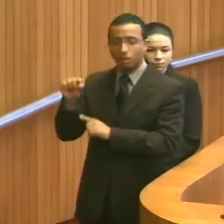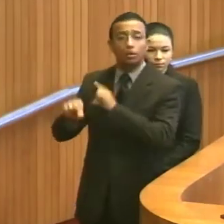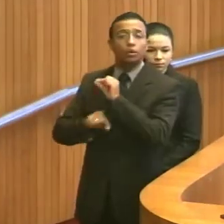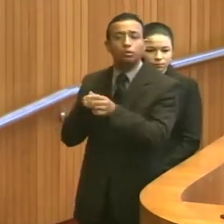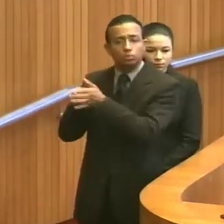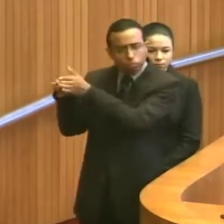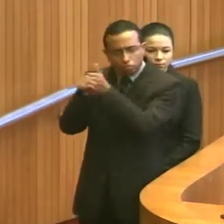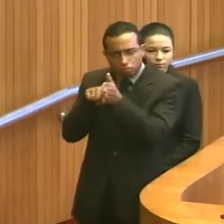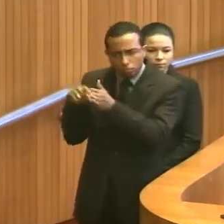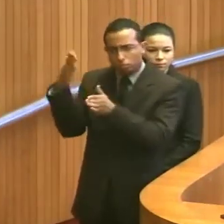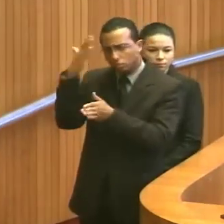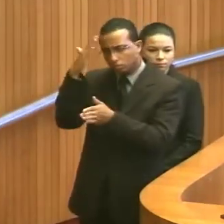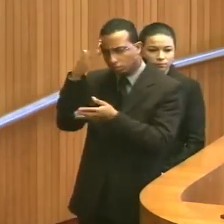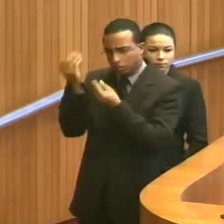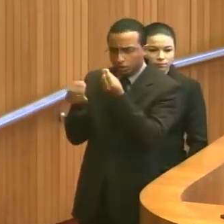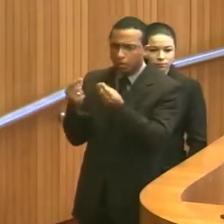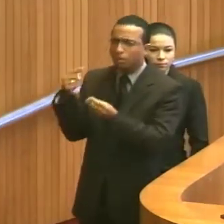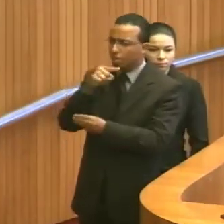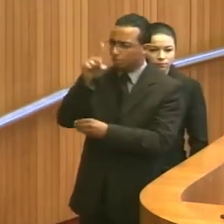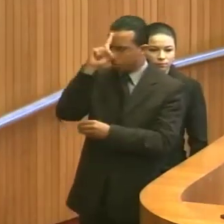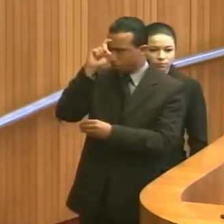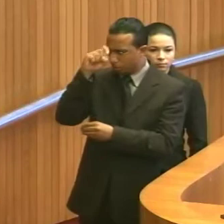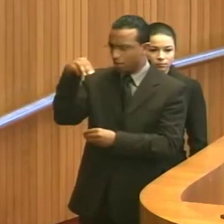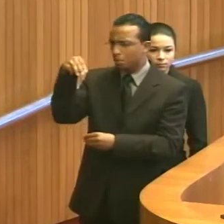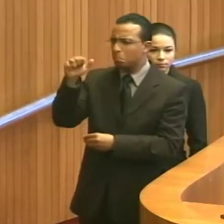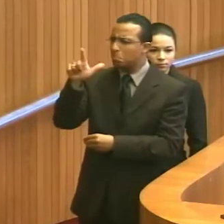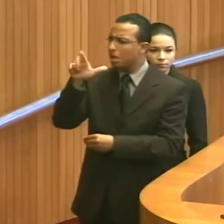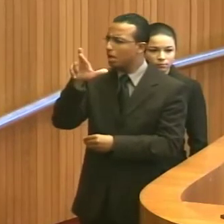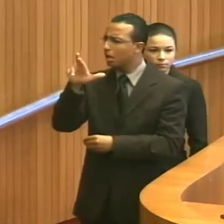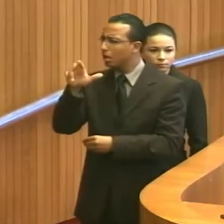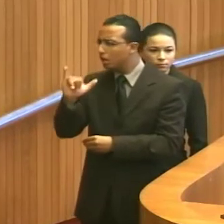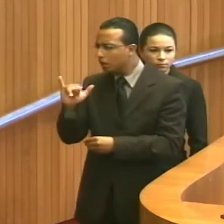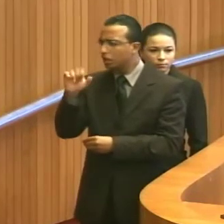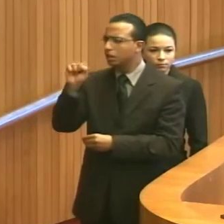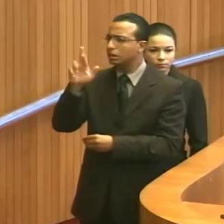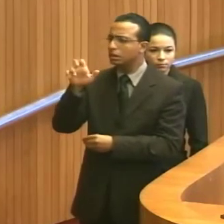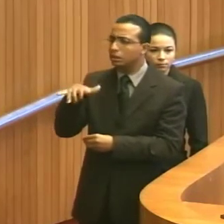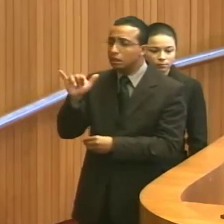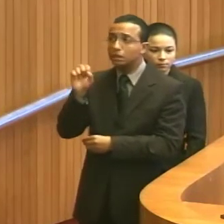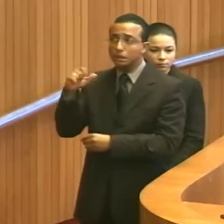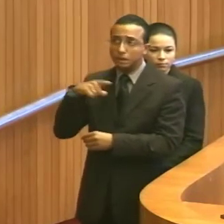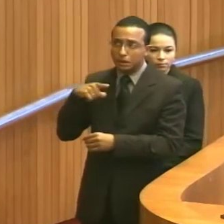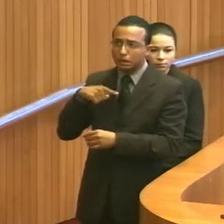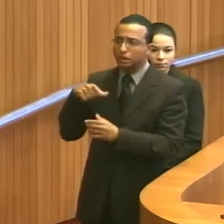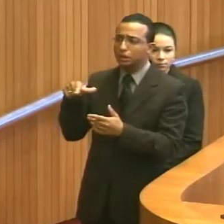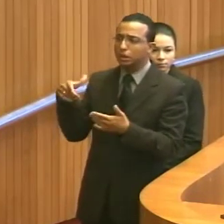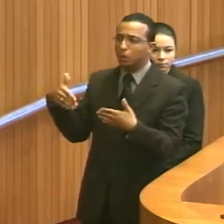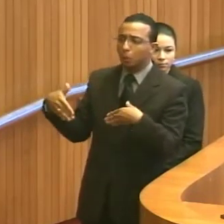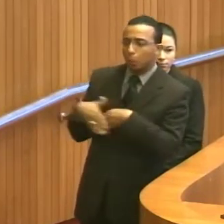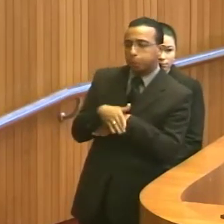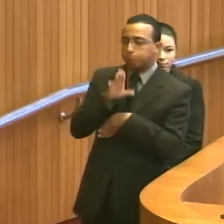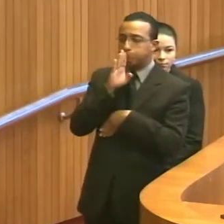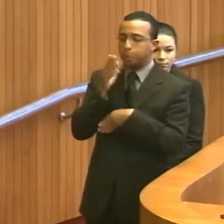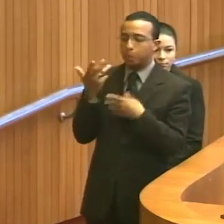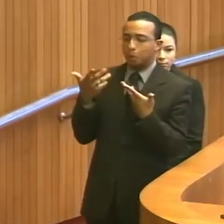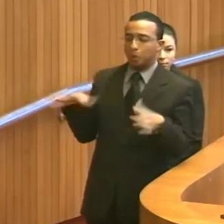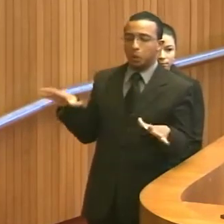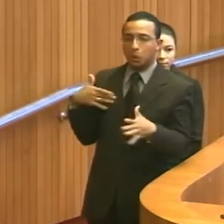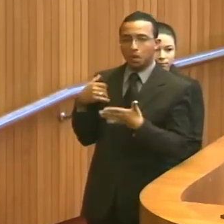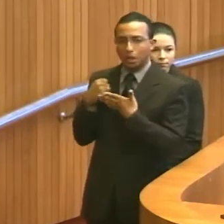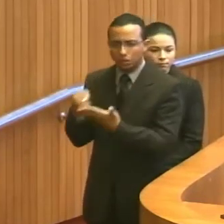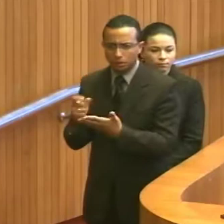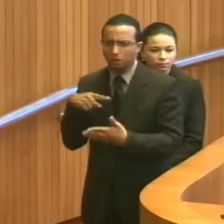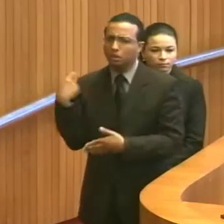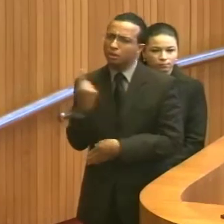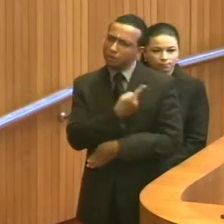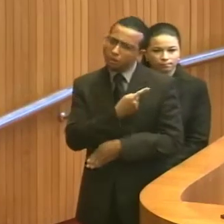investigação referente à Marli Sarney, se houve ou não a missão de socorro, como todos nós